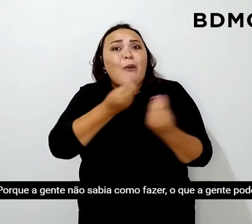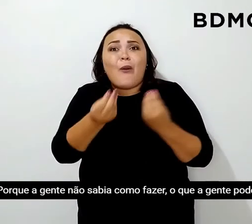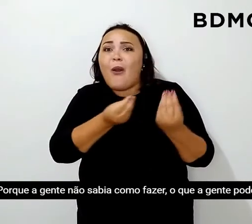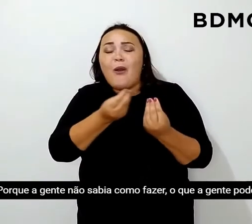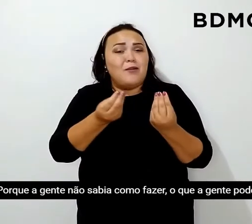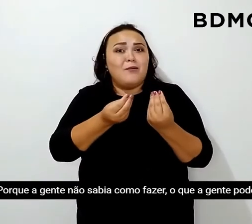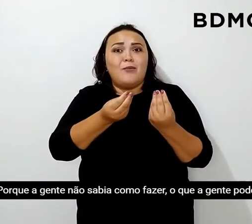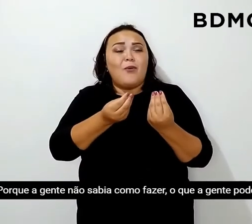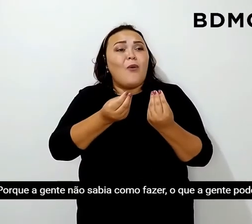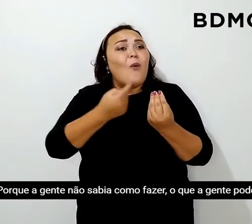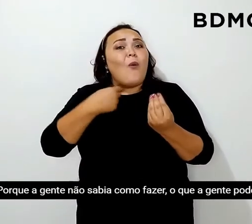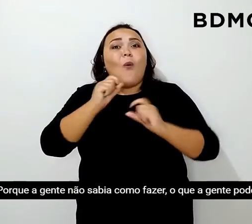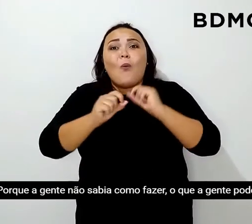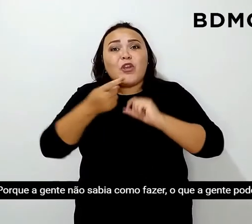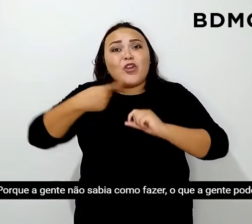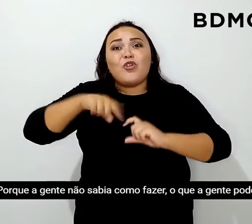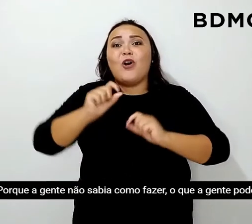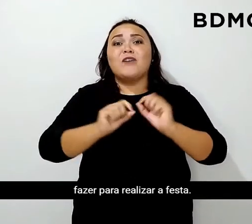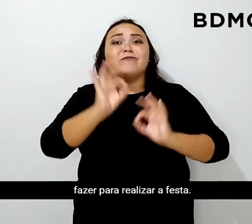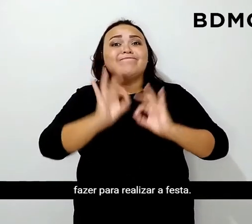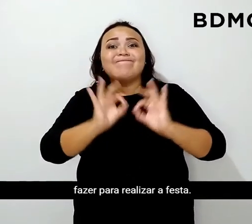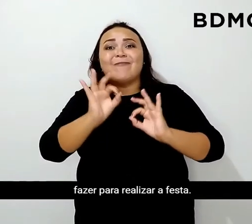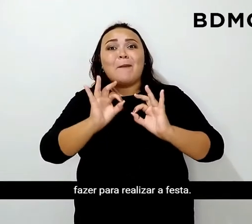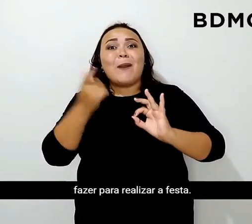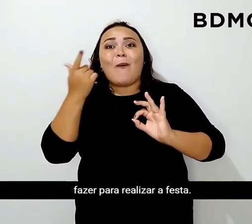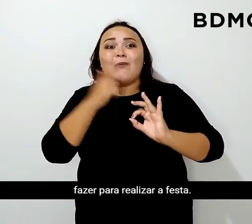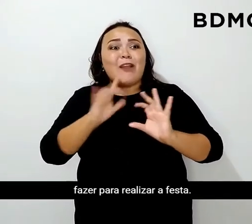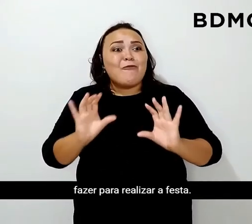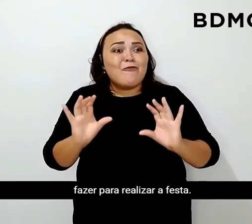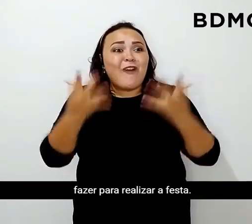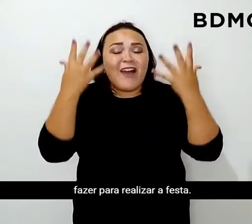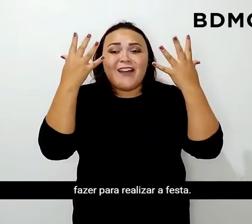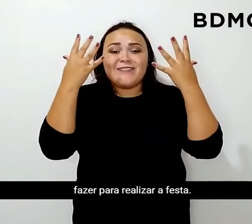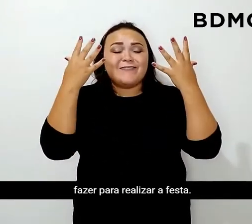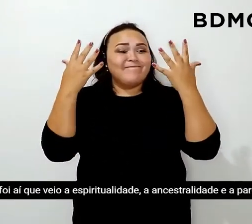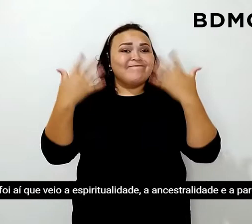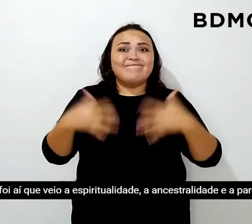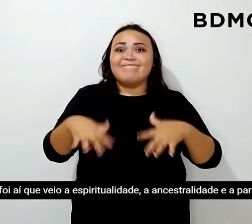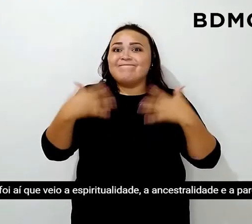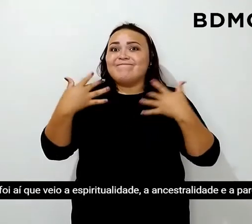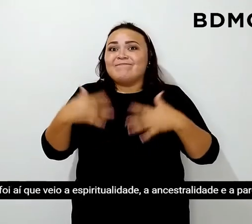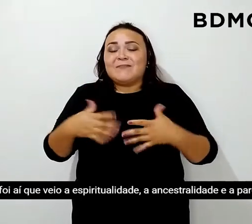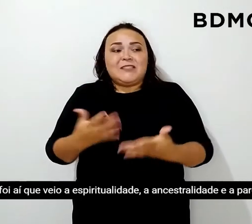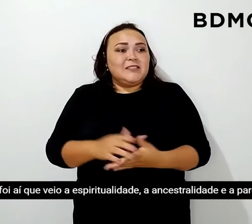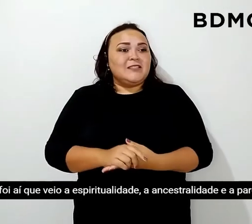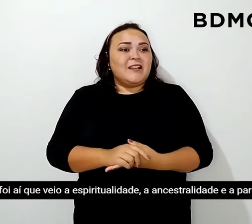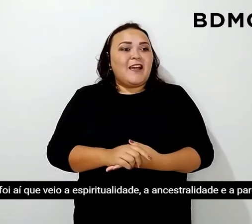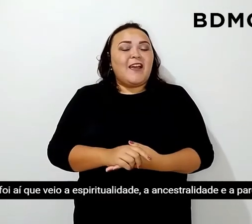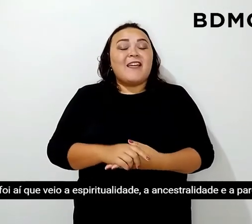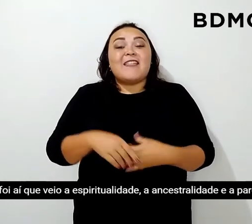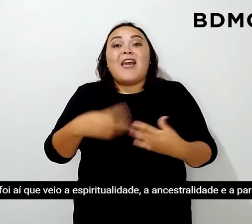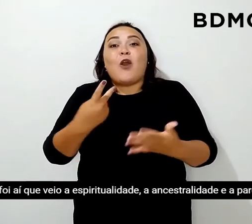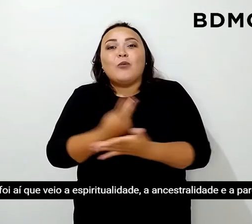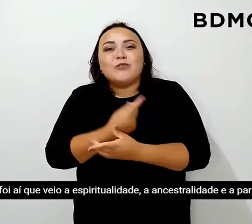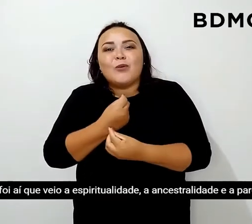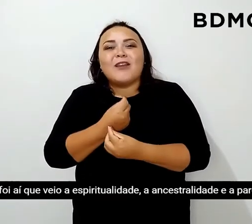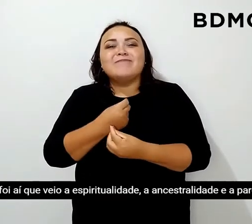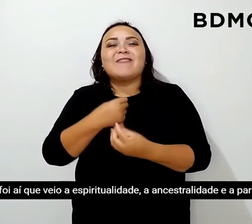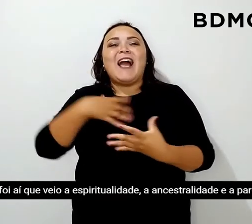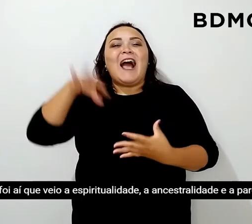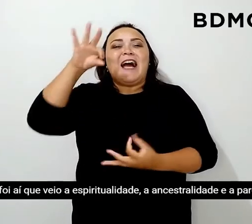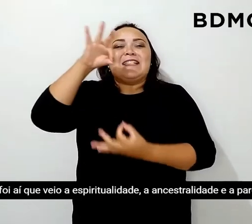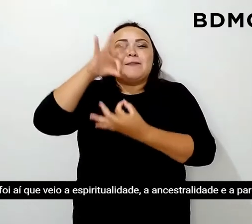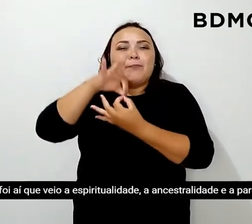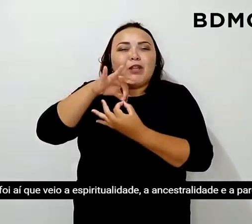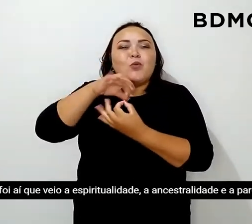sabia como fazer, o que a gente poderia fazer para realizar a festa. E aí foi que veio a